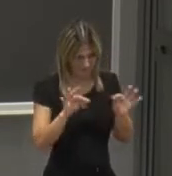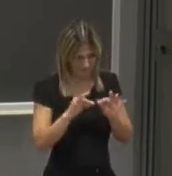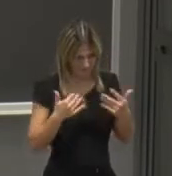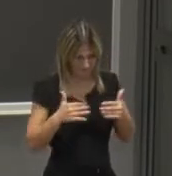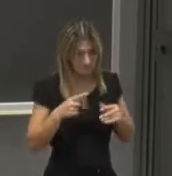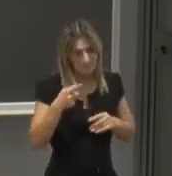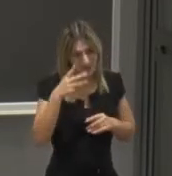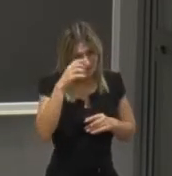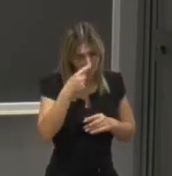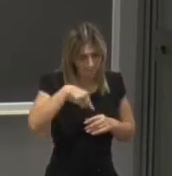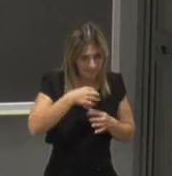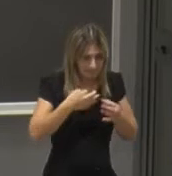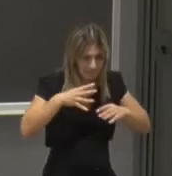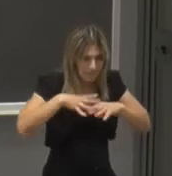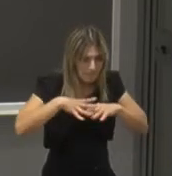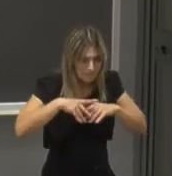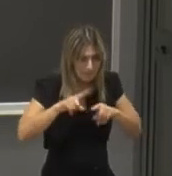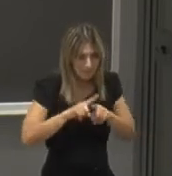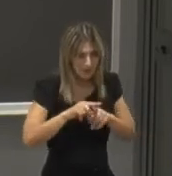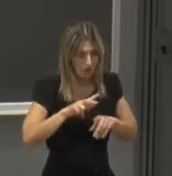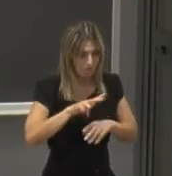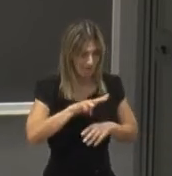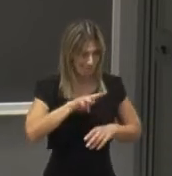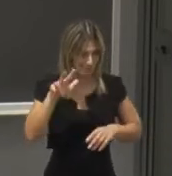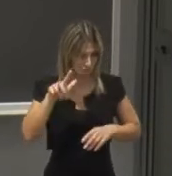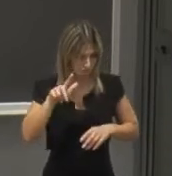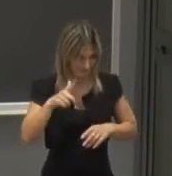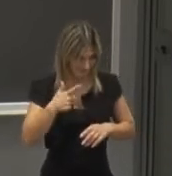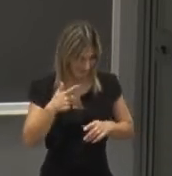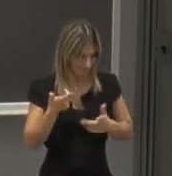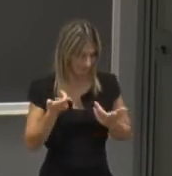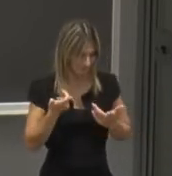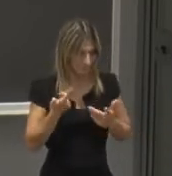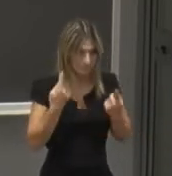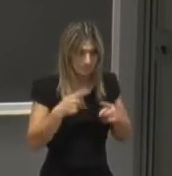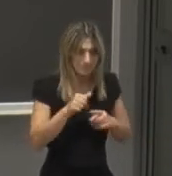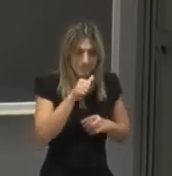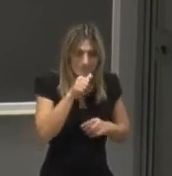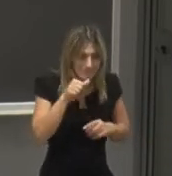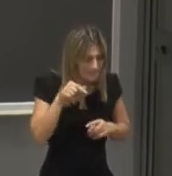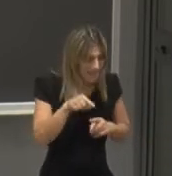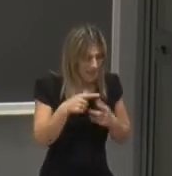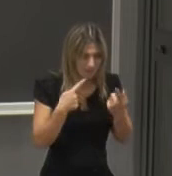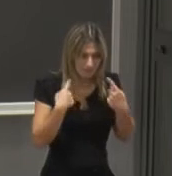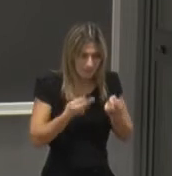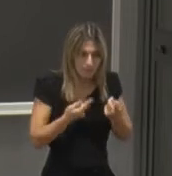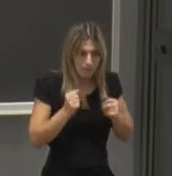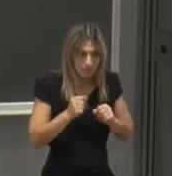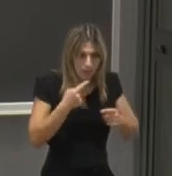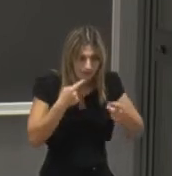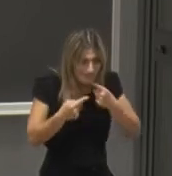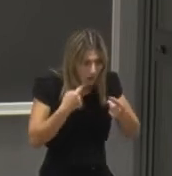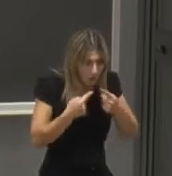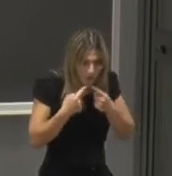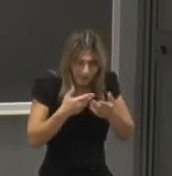bene la matematica è la regina delle scienze perché è il linguaggio universale attraverso il quale poi riusciamo a far